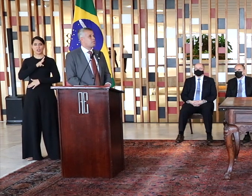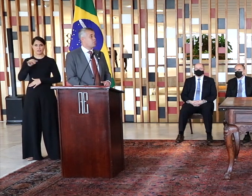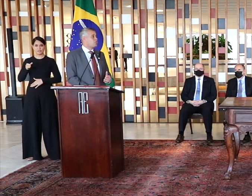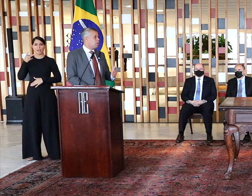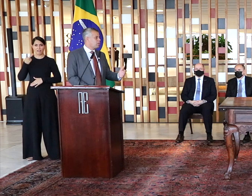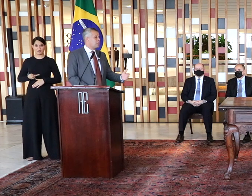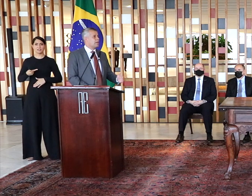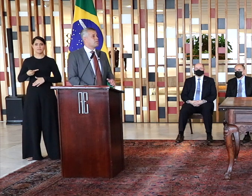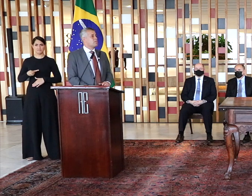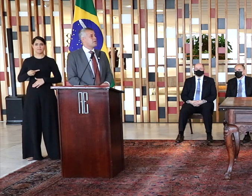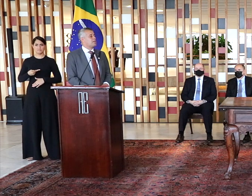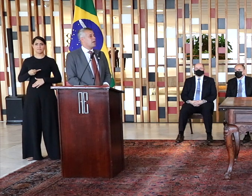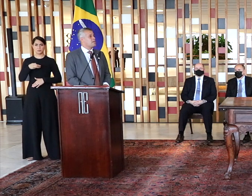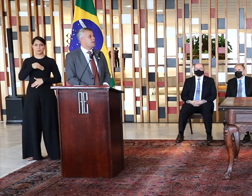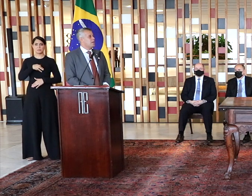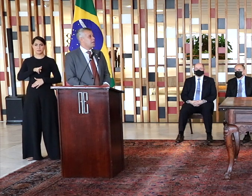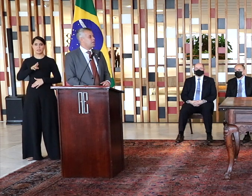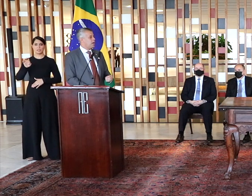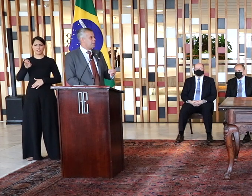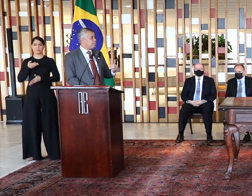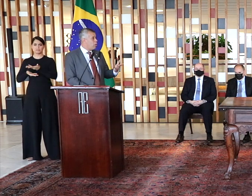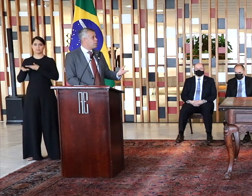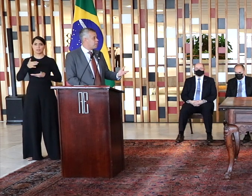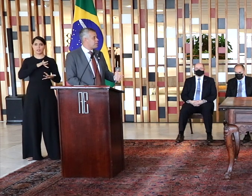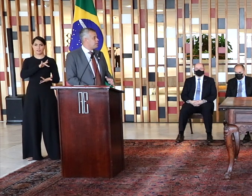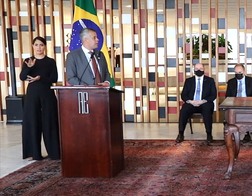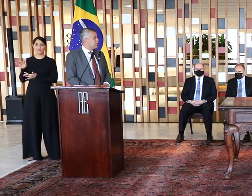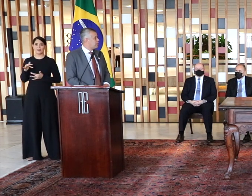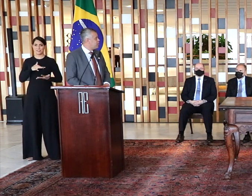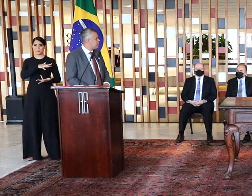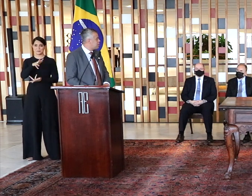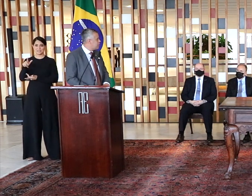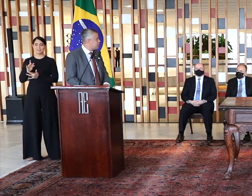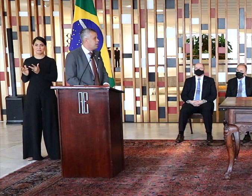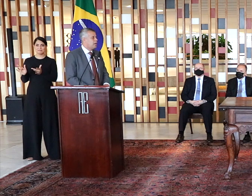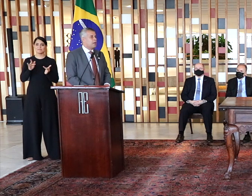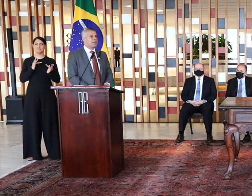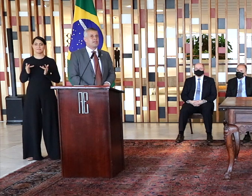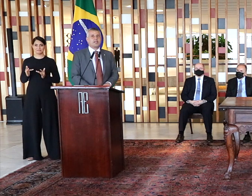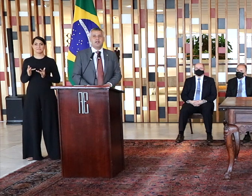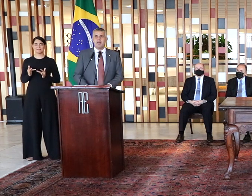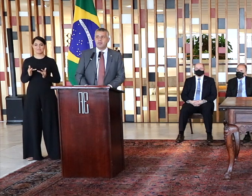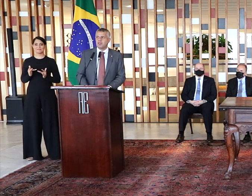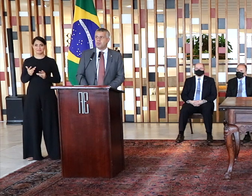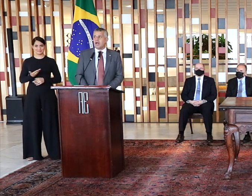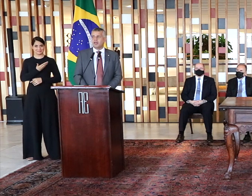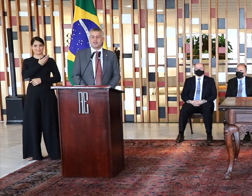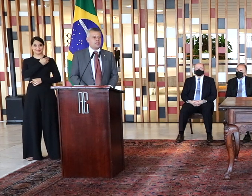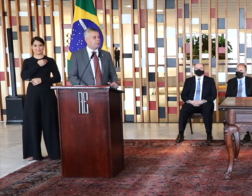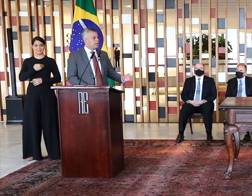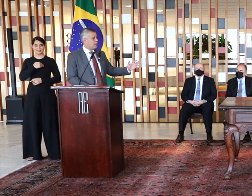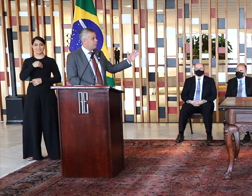pelo seu histórico de relações comerciais, pela boa diplomacia brasileira que Vossa Excelência representa, mas